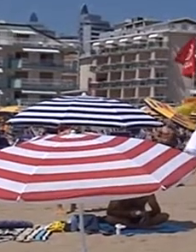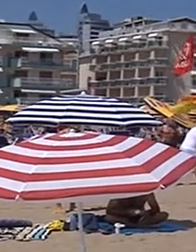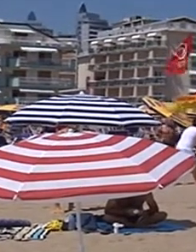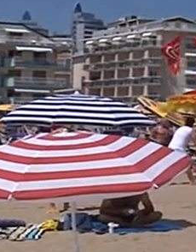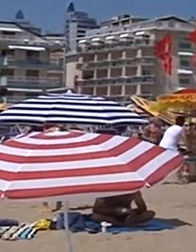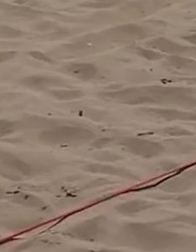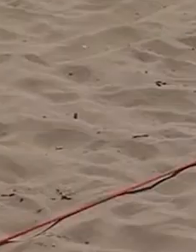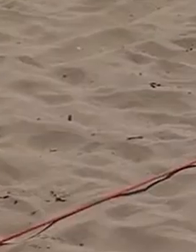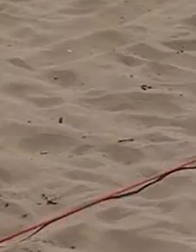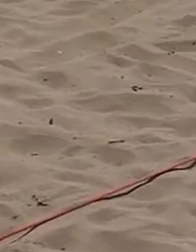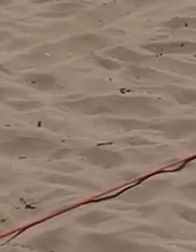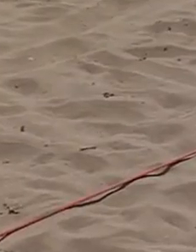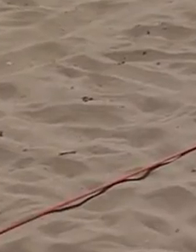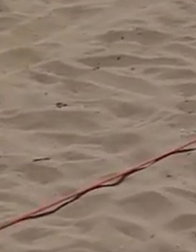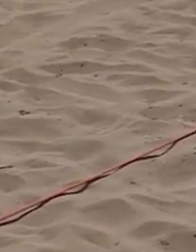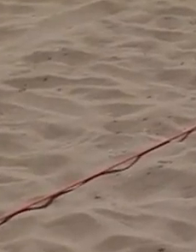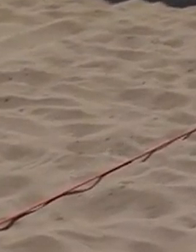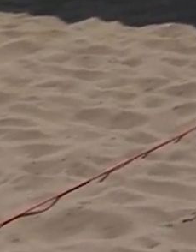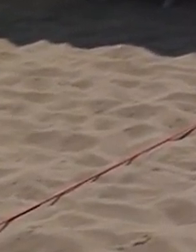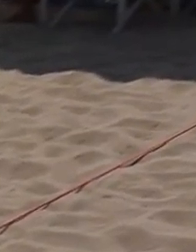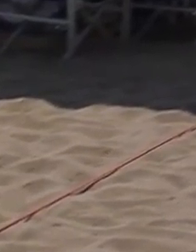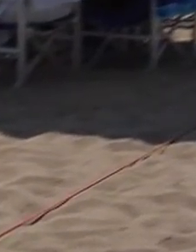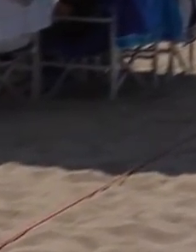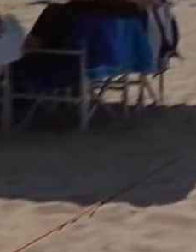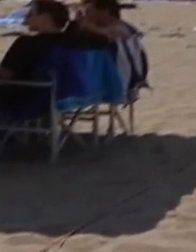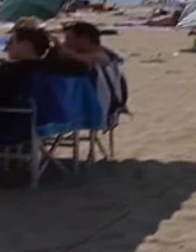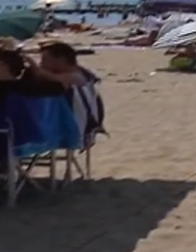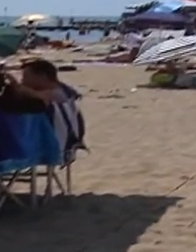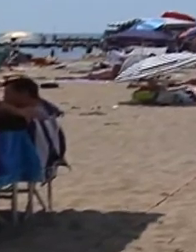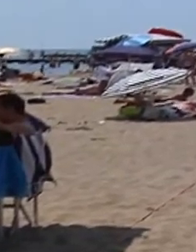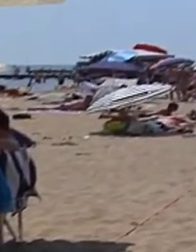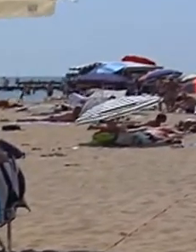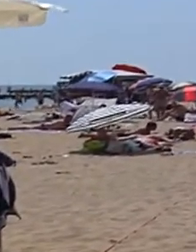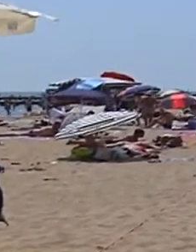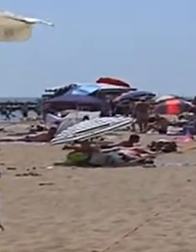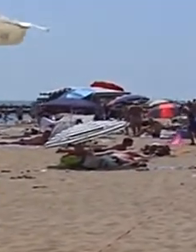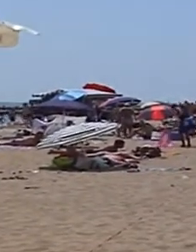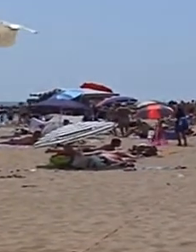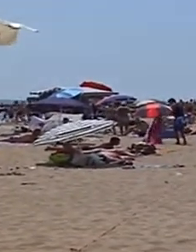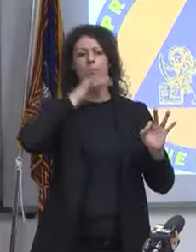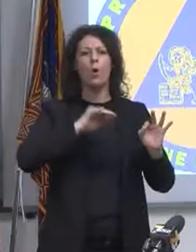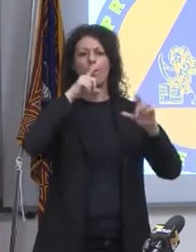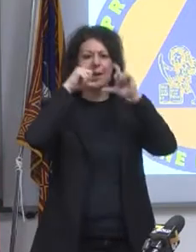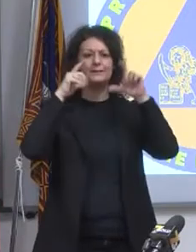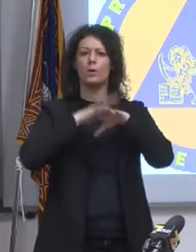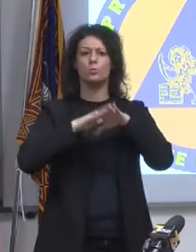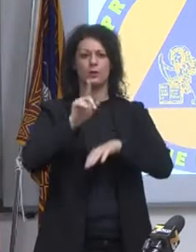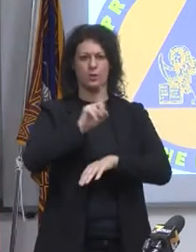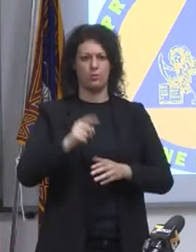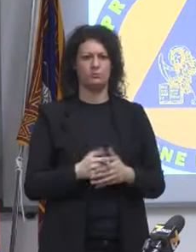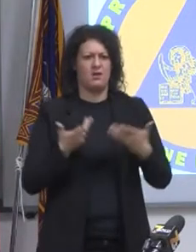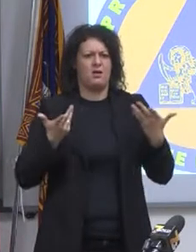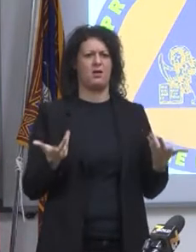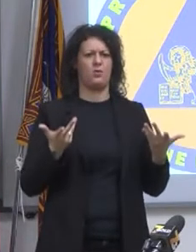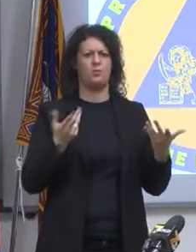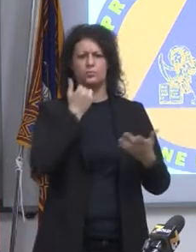quale sarà il margine effettivo delle regioni, di certo si dovranno evitare quei paradossi che già si stagliano all'orizzonte. Cinque metri in spiaggia